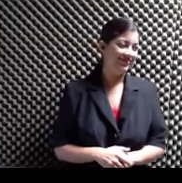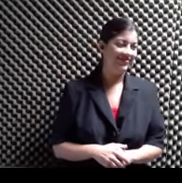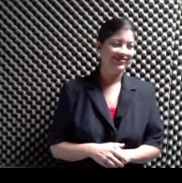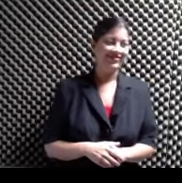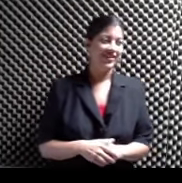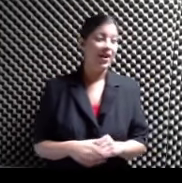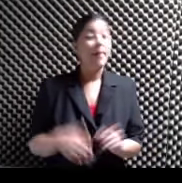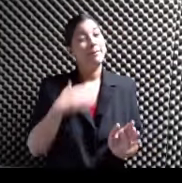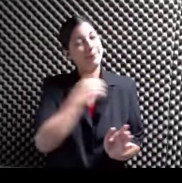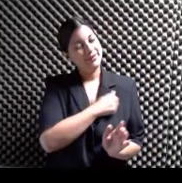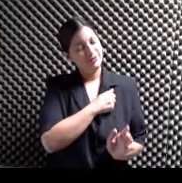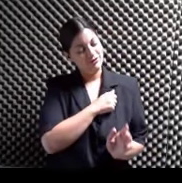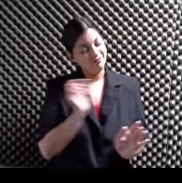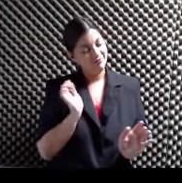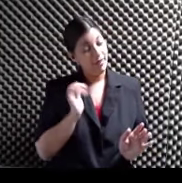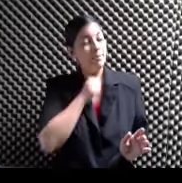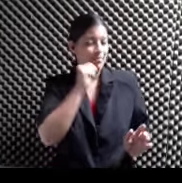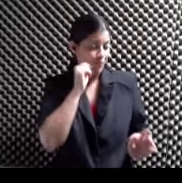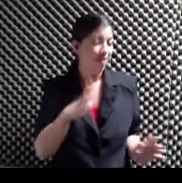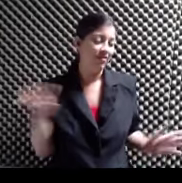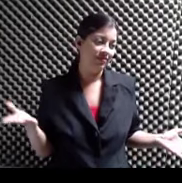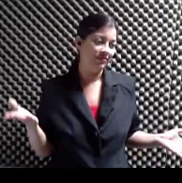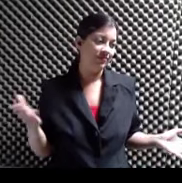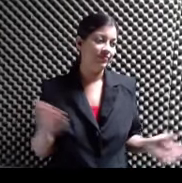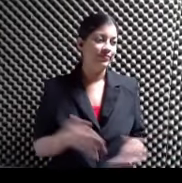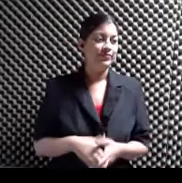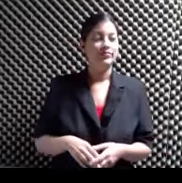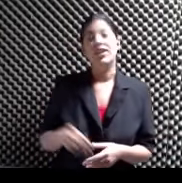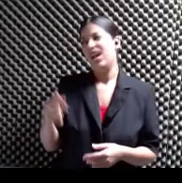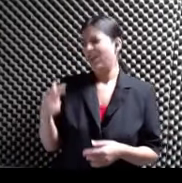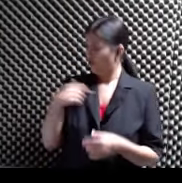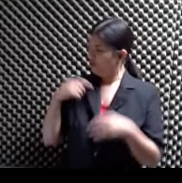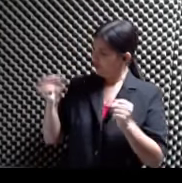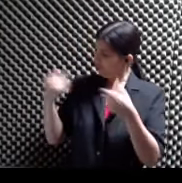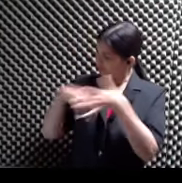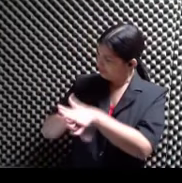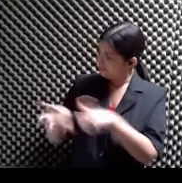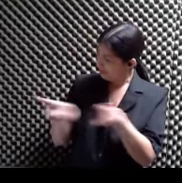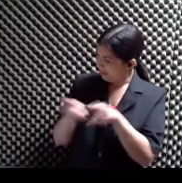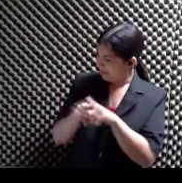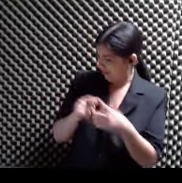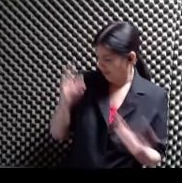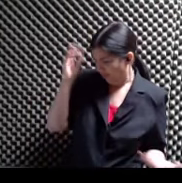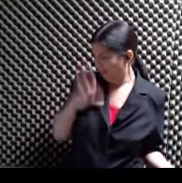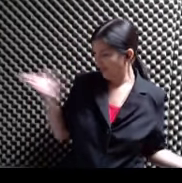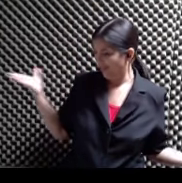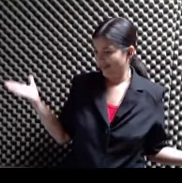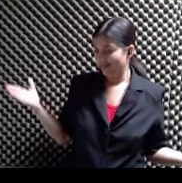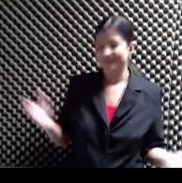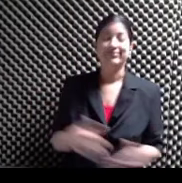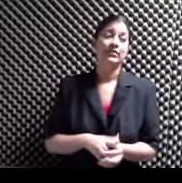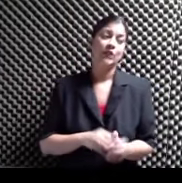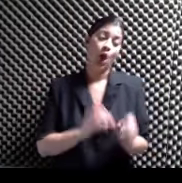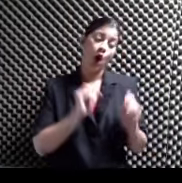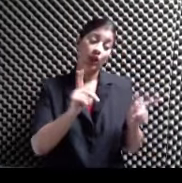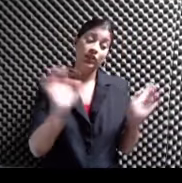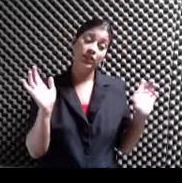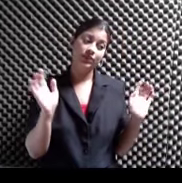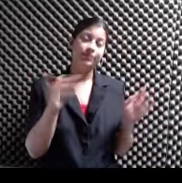Sorry Yo puedo fusionar Muy bien Y soy hombre Muy bien Este jueves 21 de